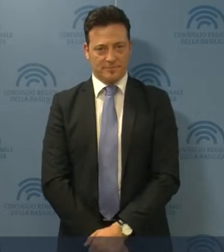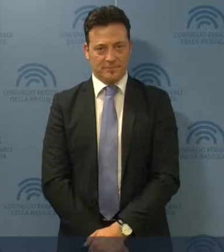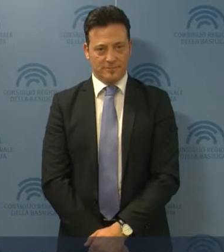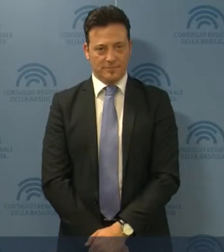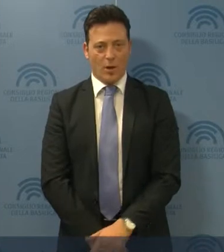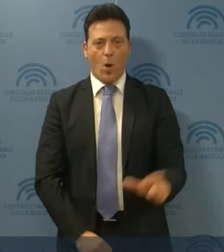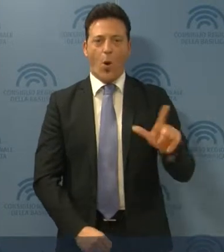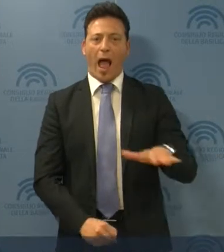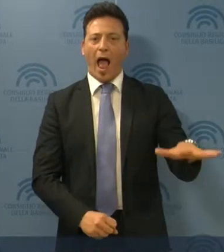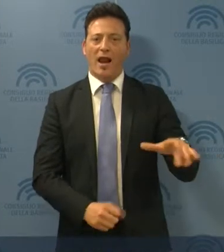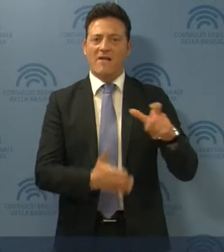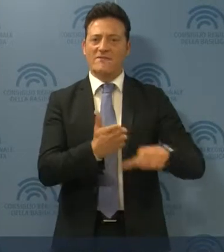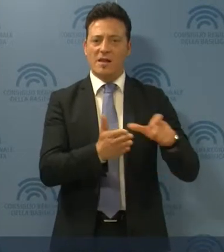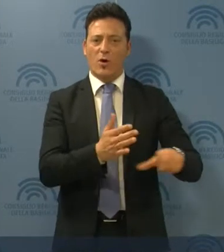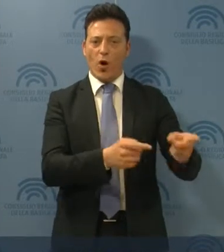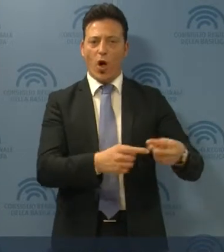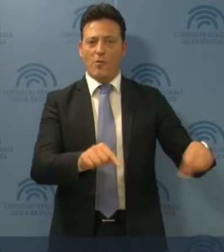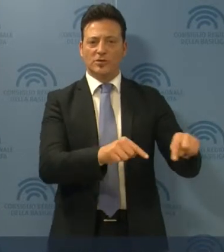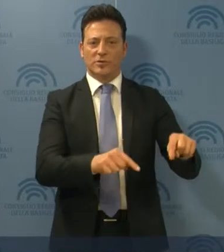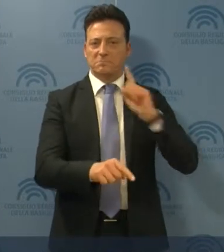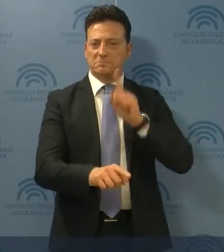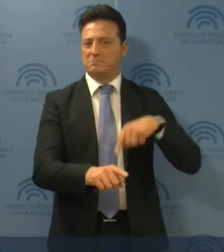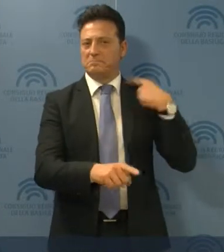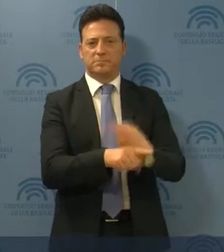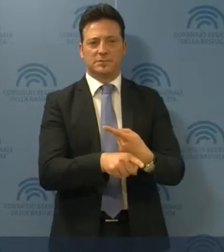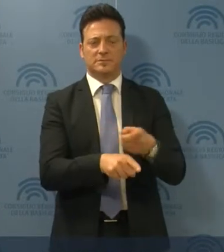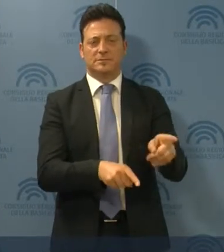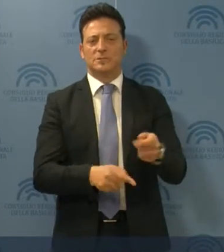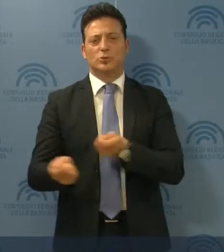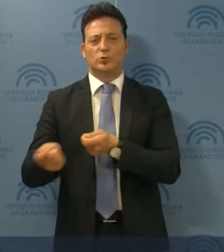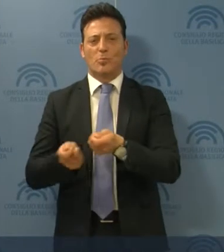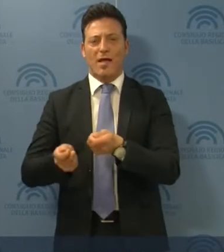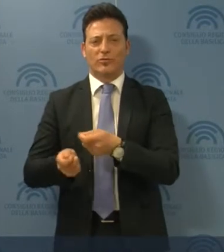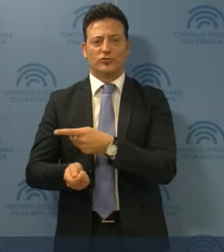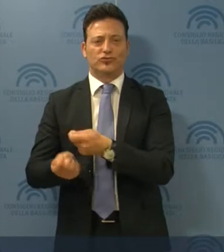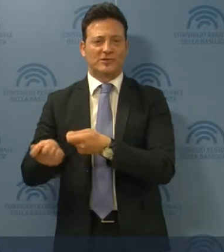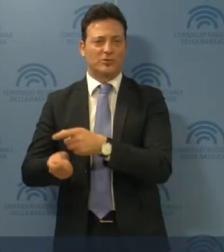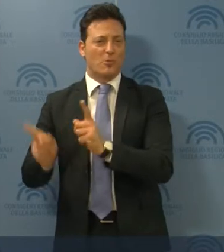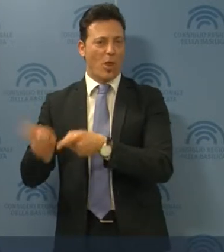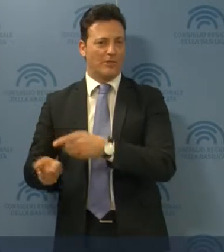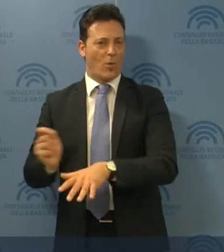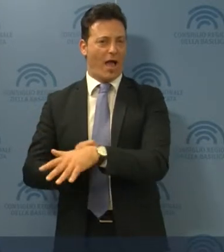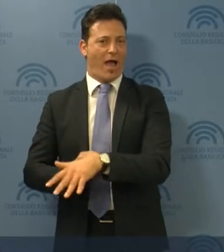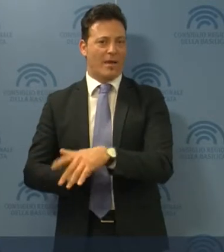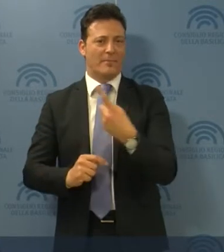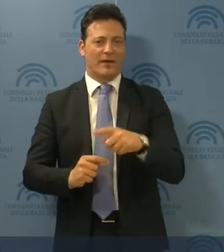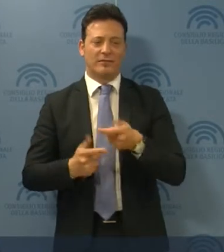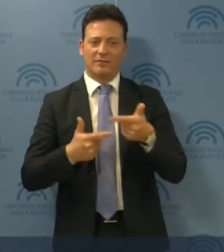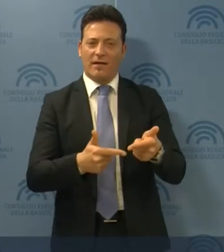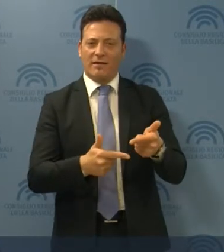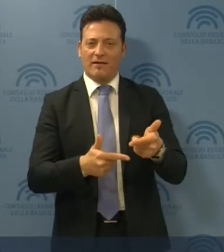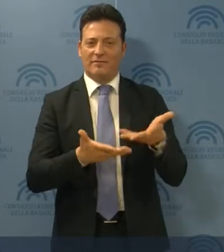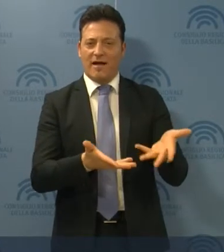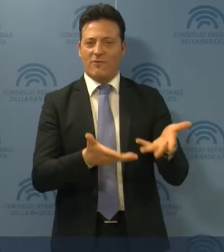La Lucana Film Commission si conferma come l'ennesimo strumento in mano alla politica lucana per dispensare